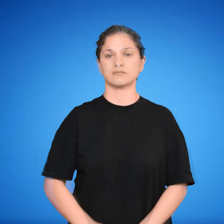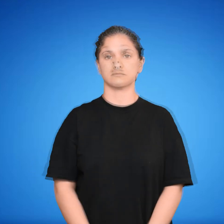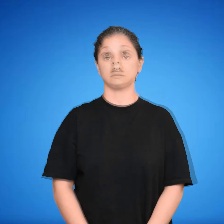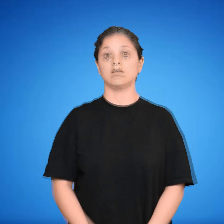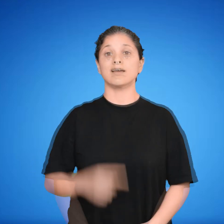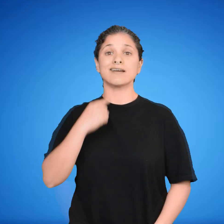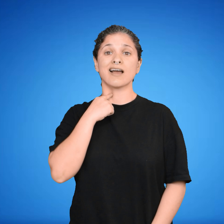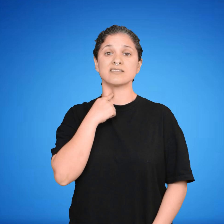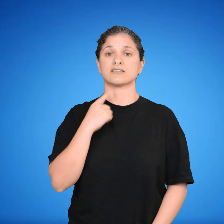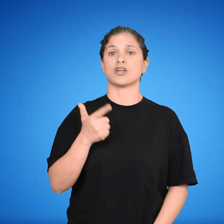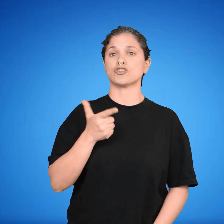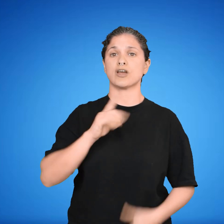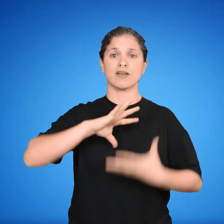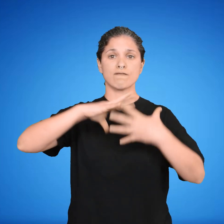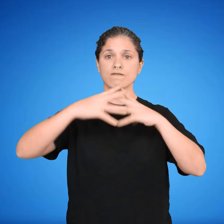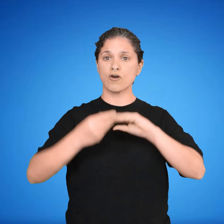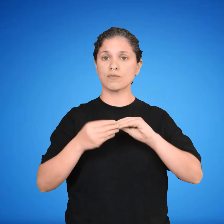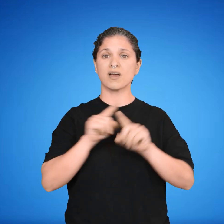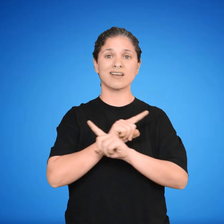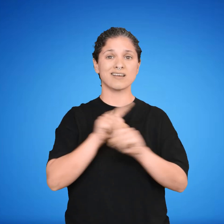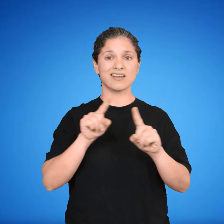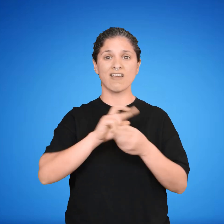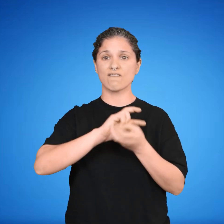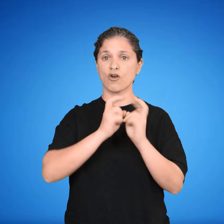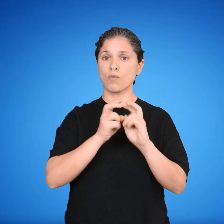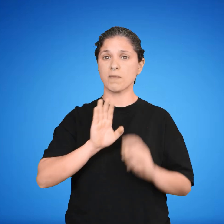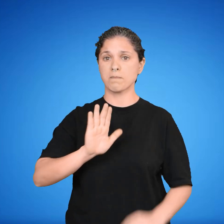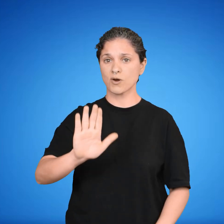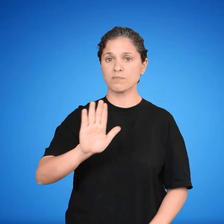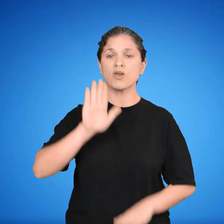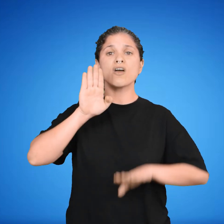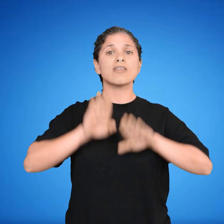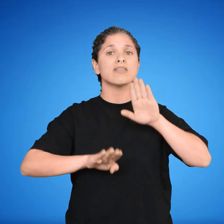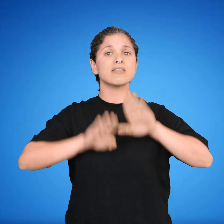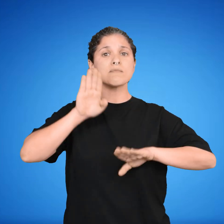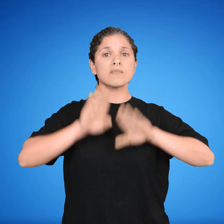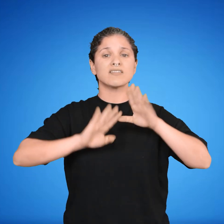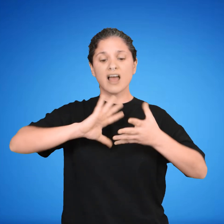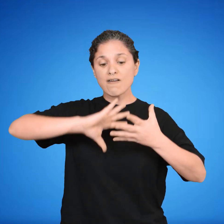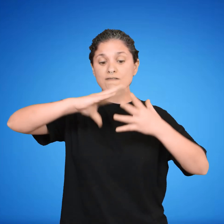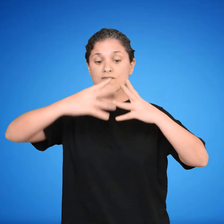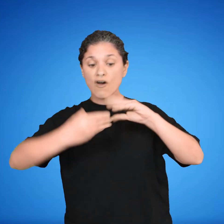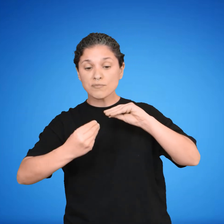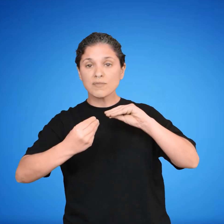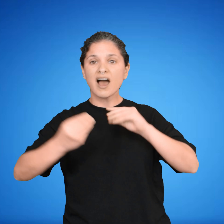No tienen forma ni volumen propio, sino que dependen del recipiente en el que se encuentren.